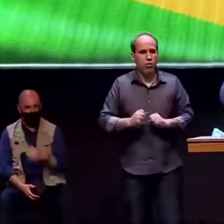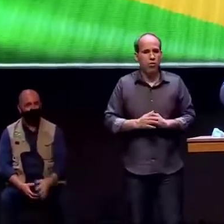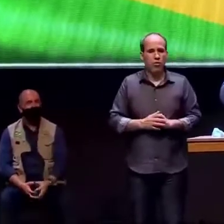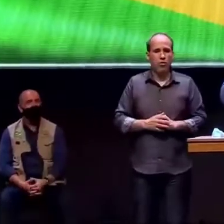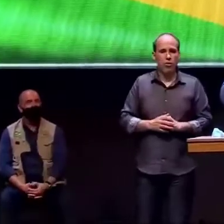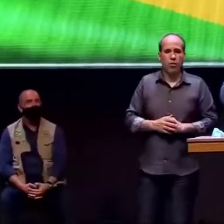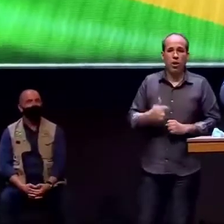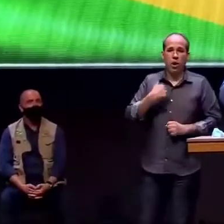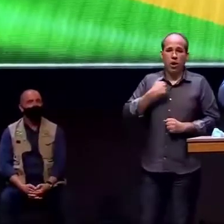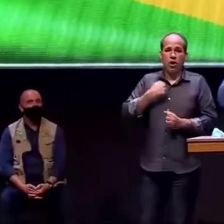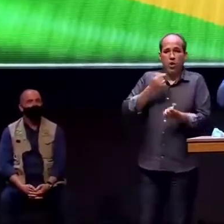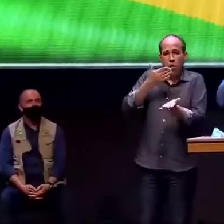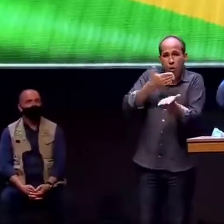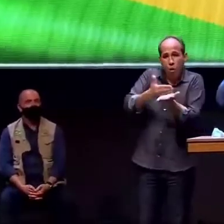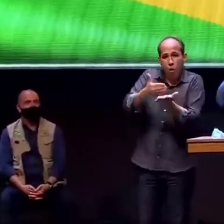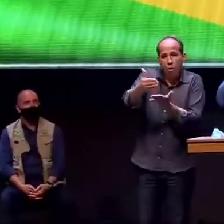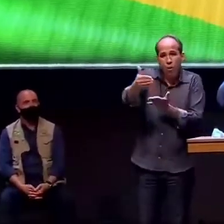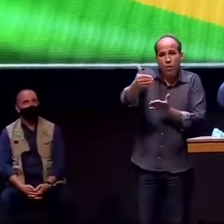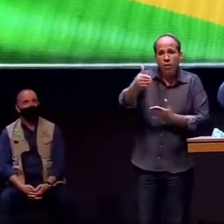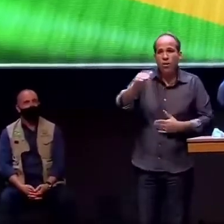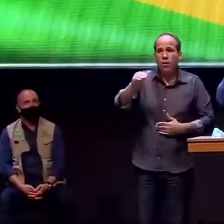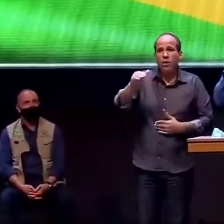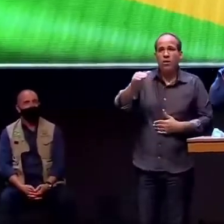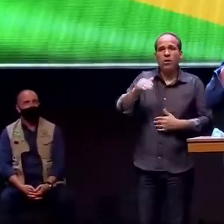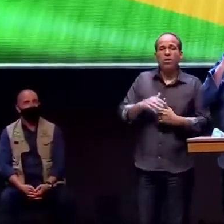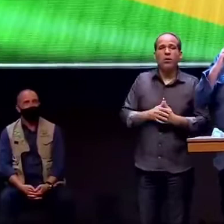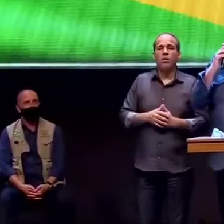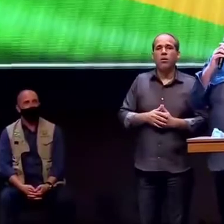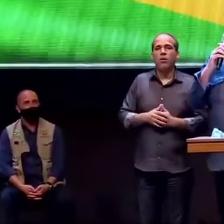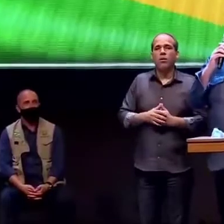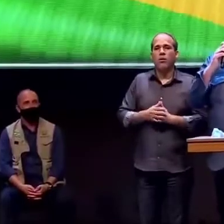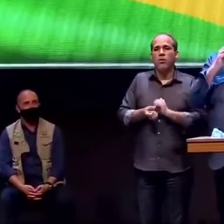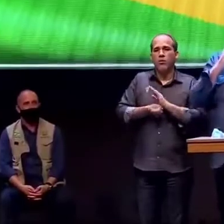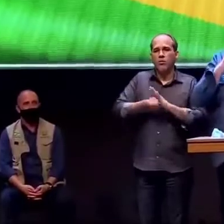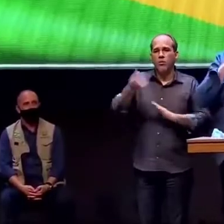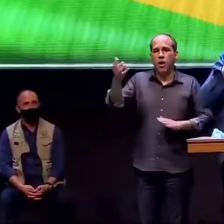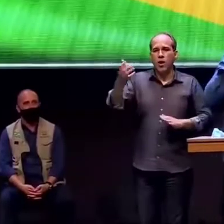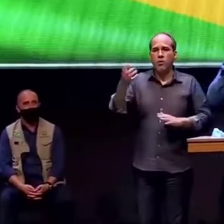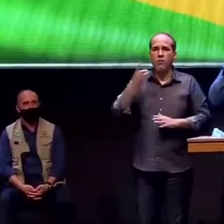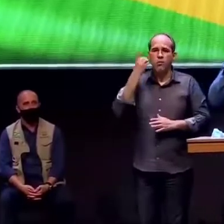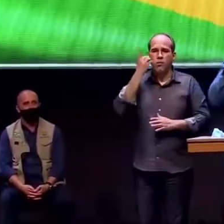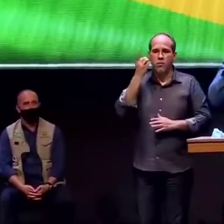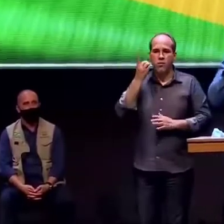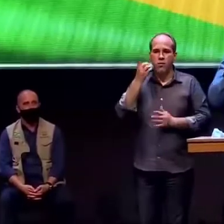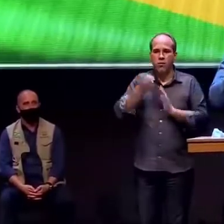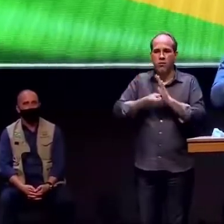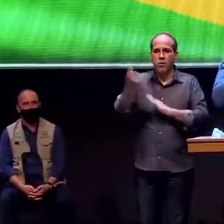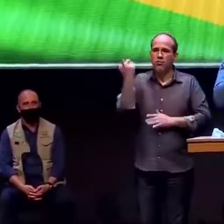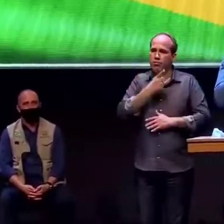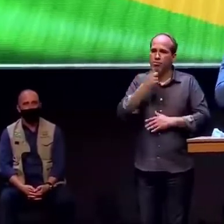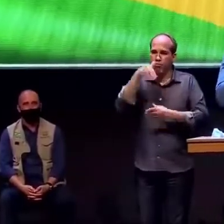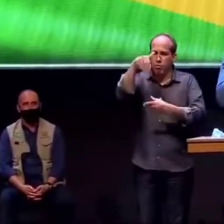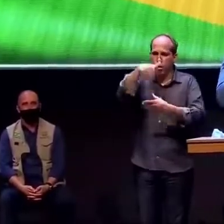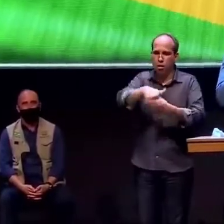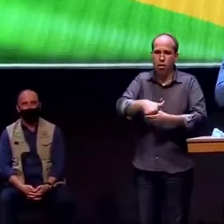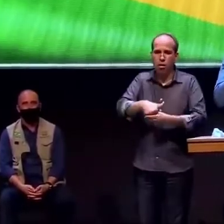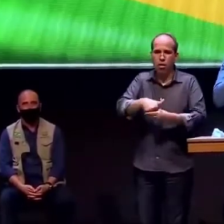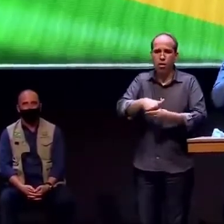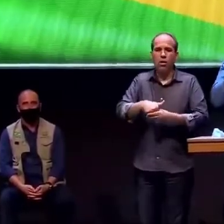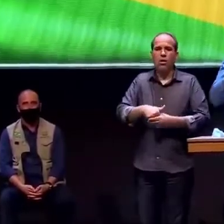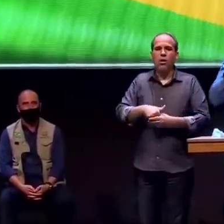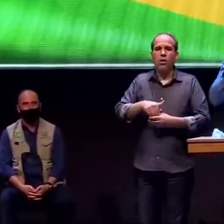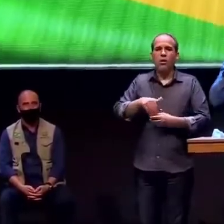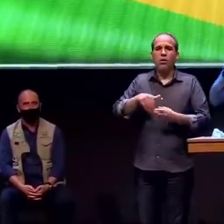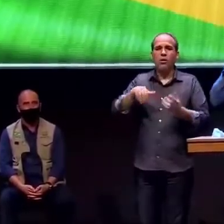eu comecei meu oitavo mandato, meu sétimo mandato em Brasília e uma senhora foi reeleita